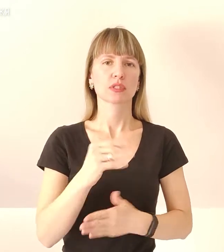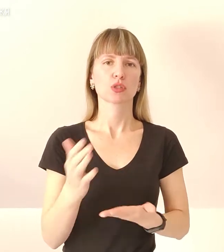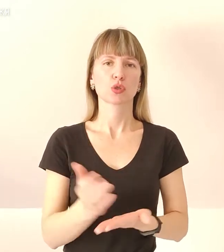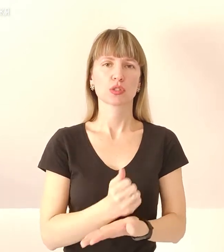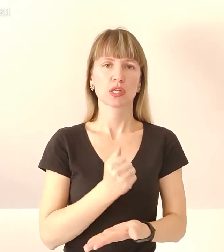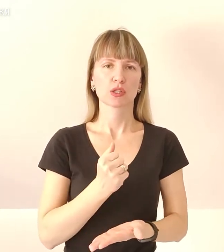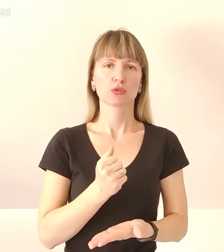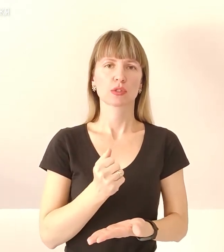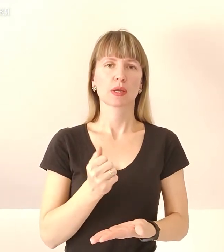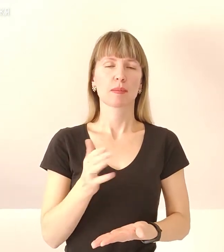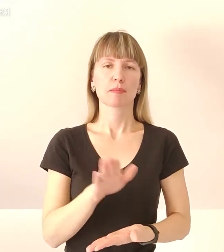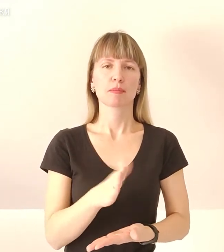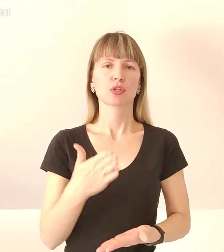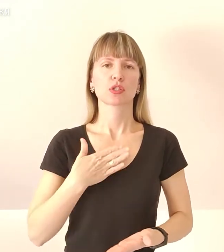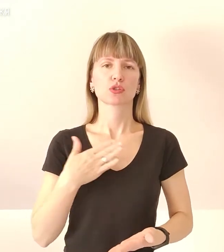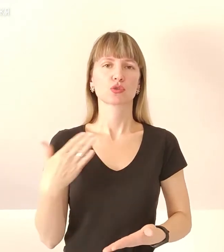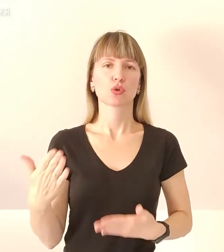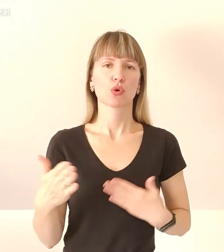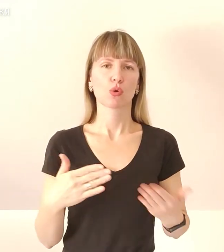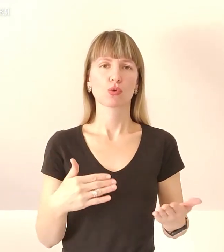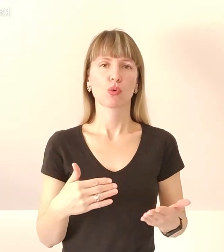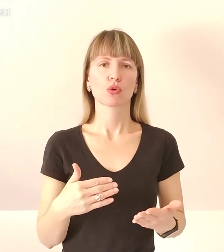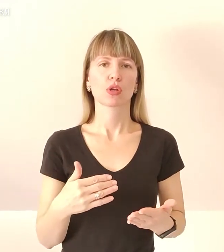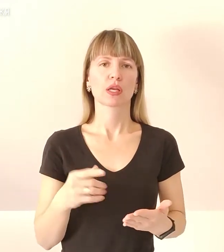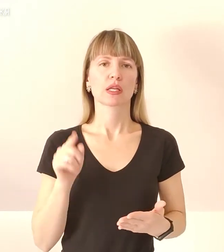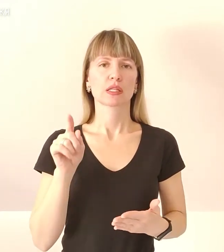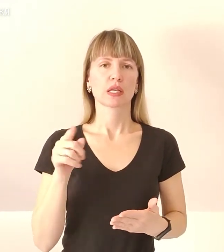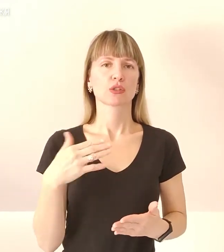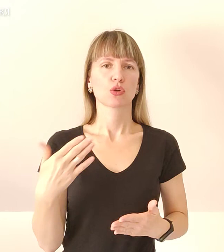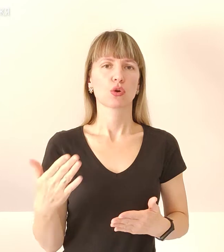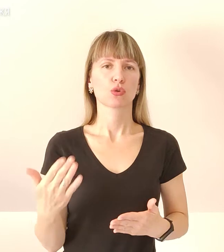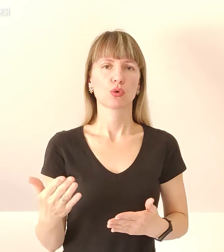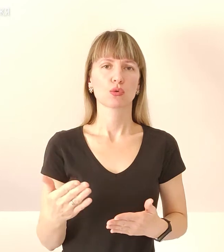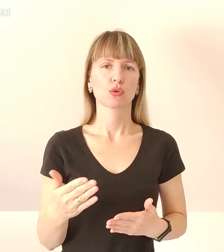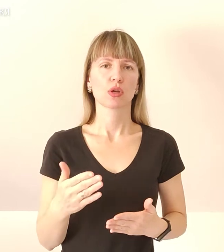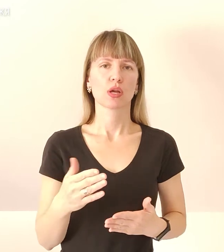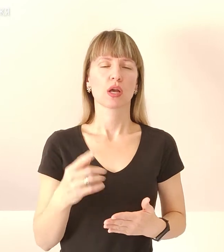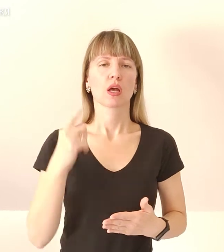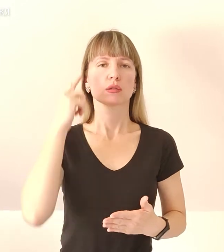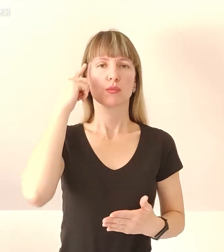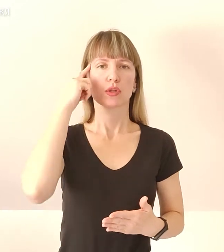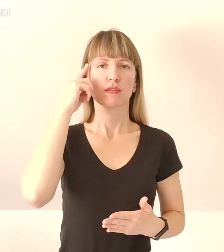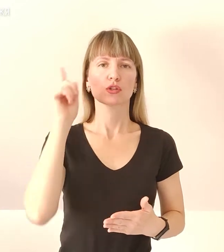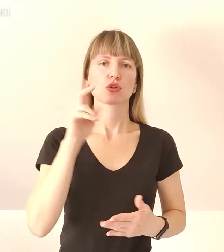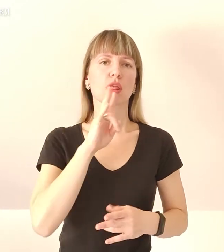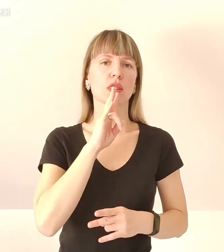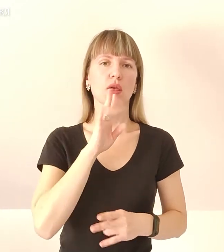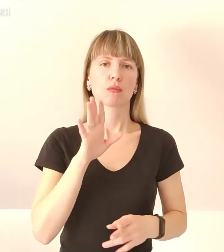між нашою стороною і тією стороною. Сподіваємося, що не буде, Волова Гацького.